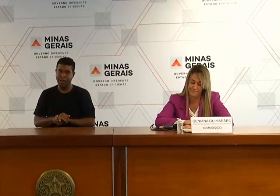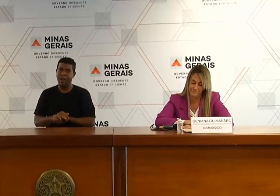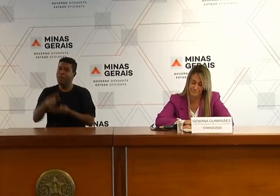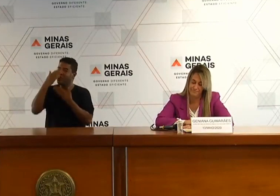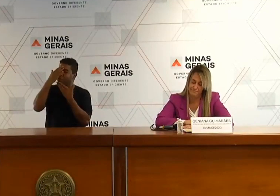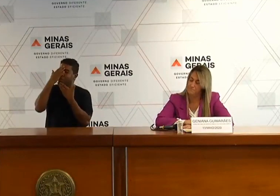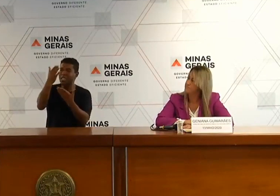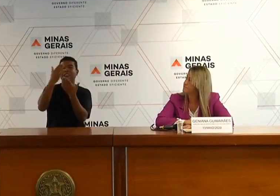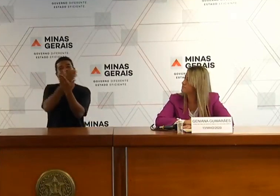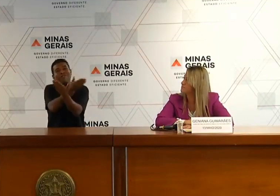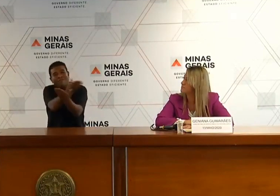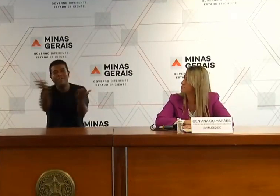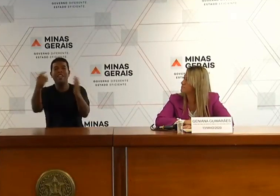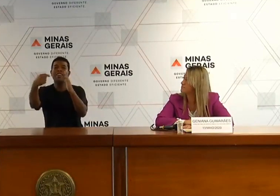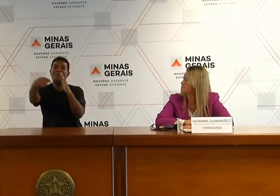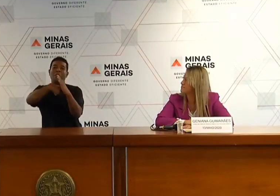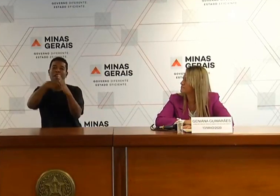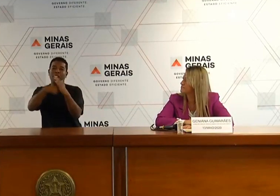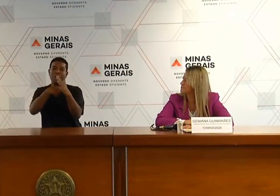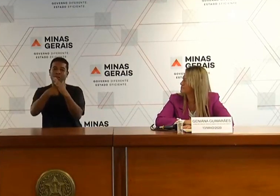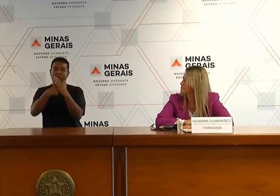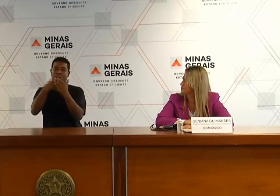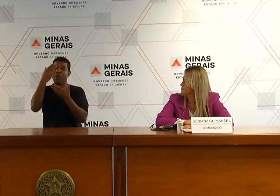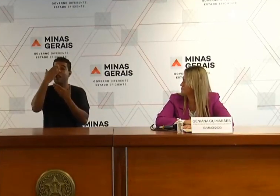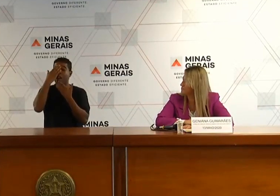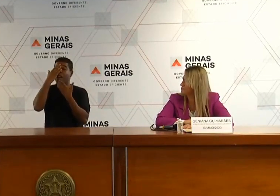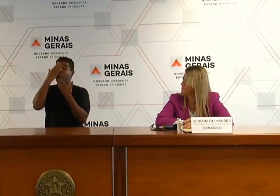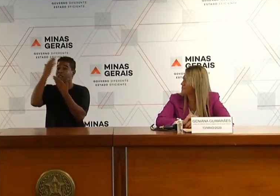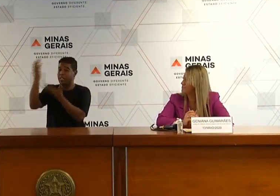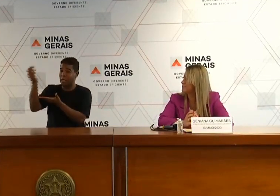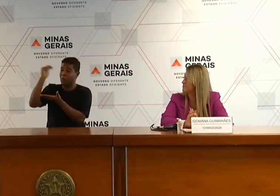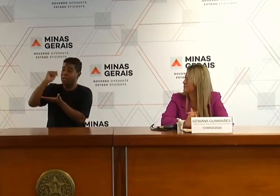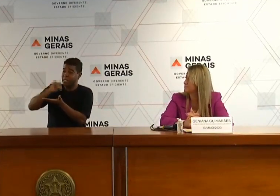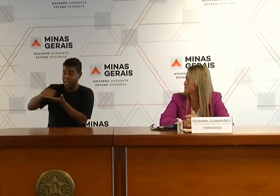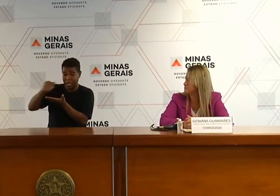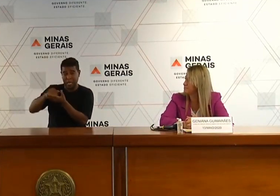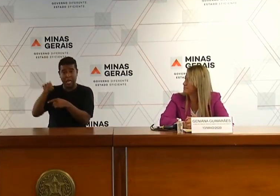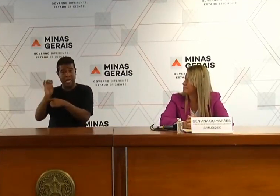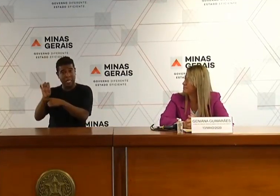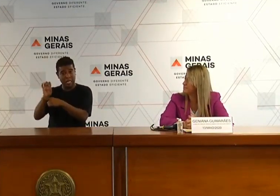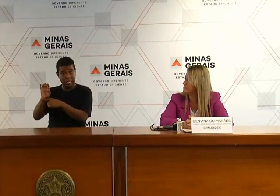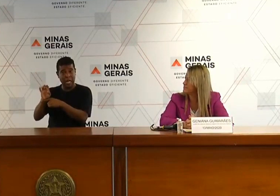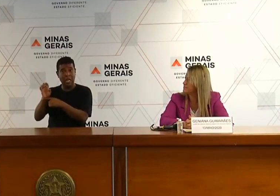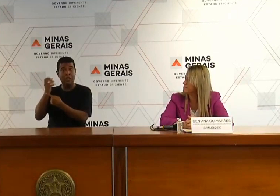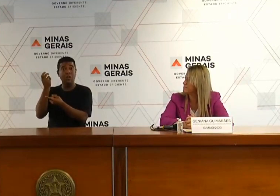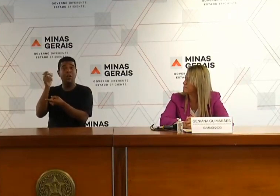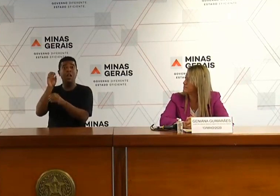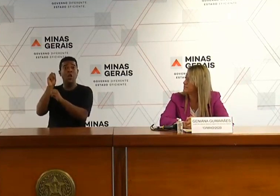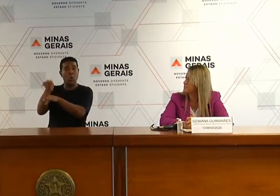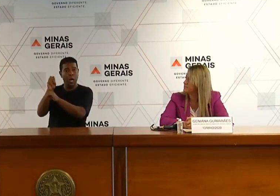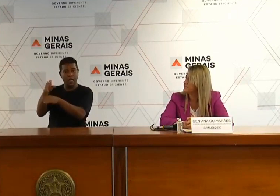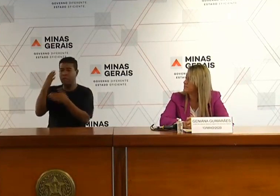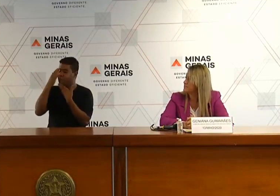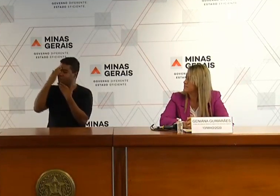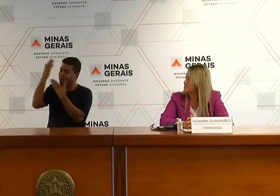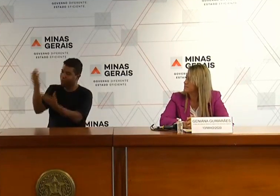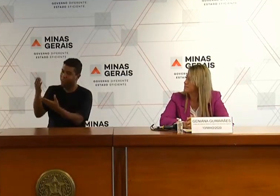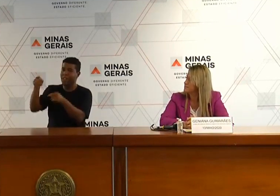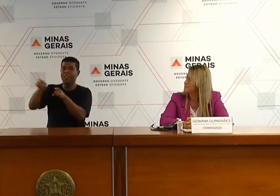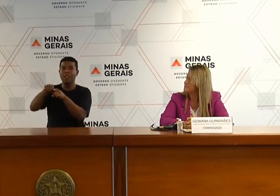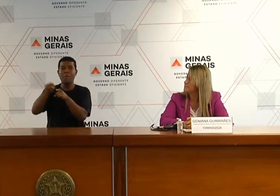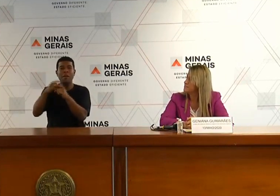perguntas. Agradecemos as participações da Secretária de Estado de Educação, Júlia Santana, e da